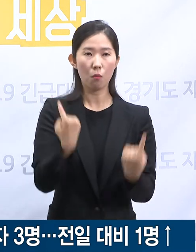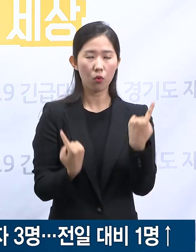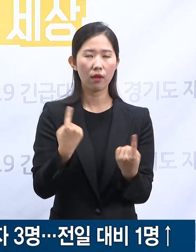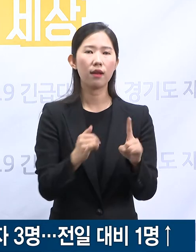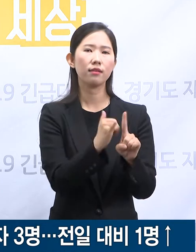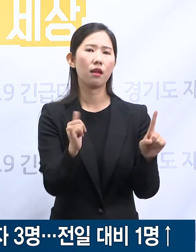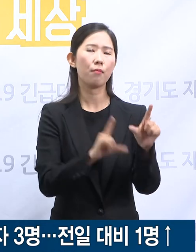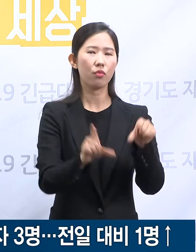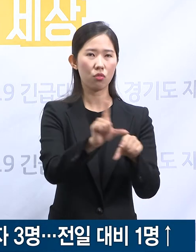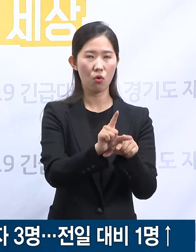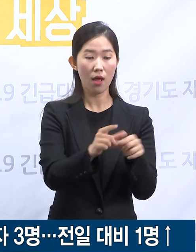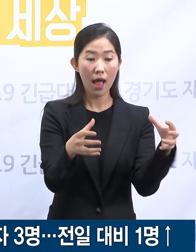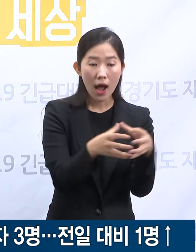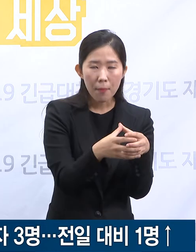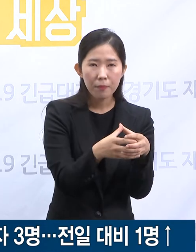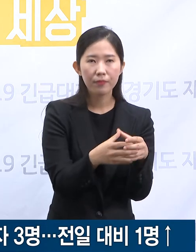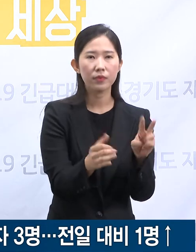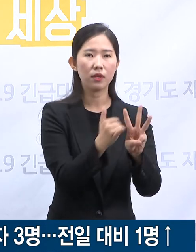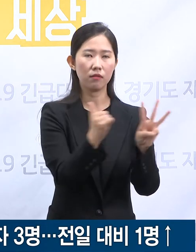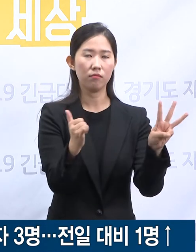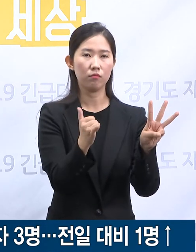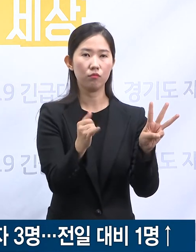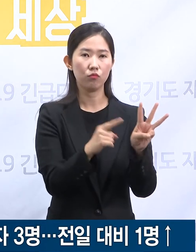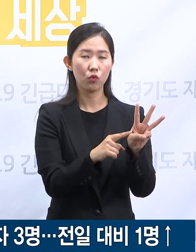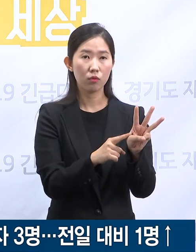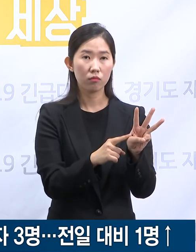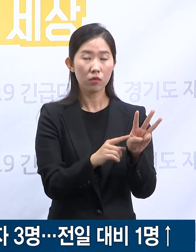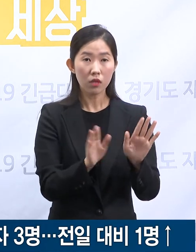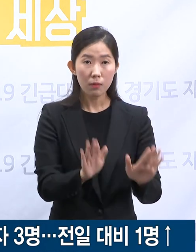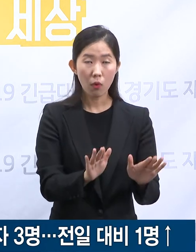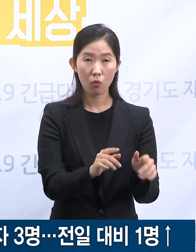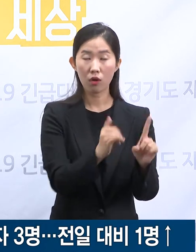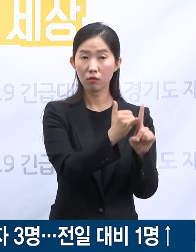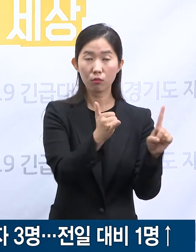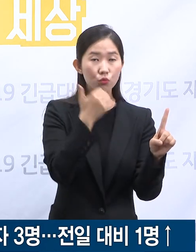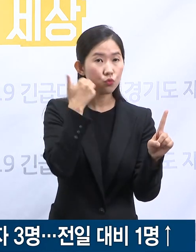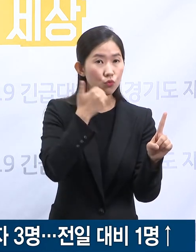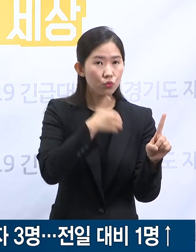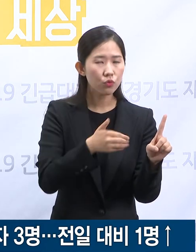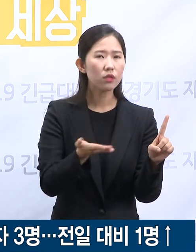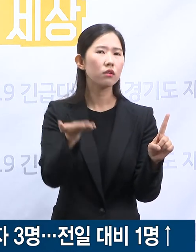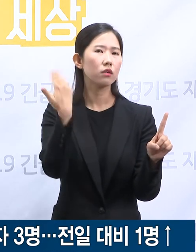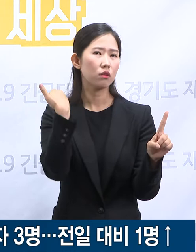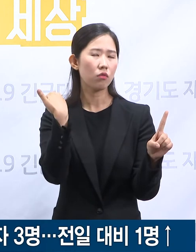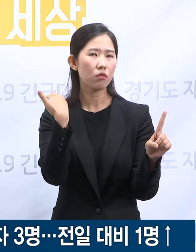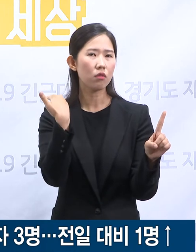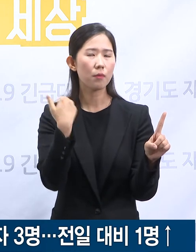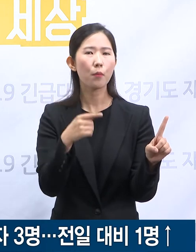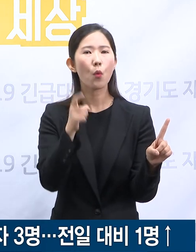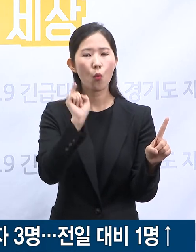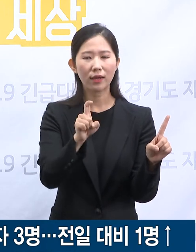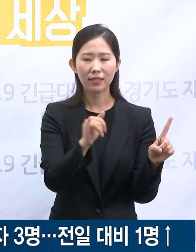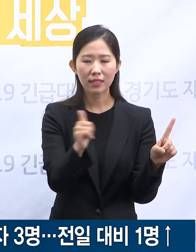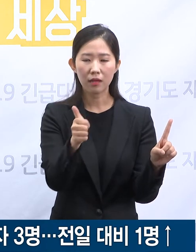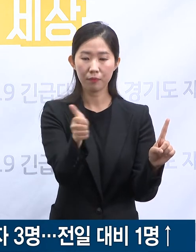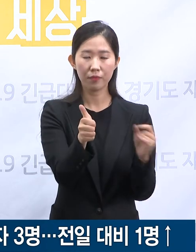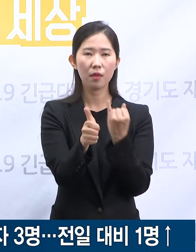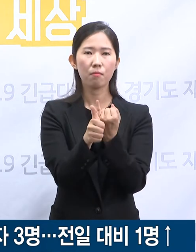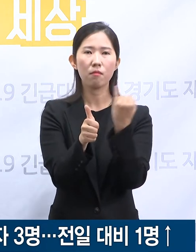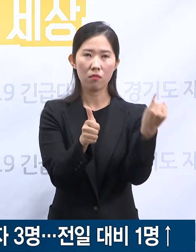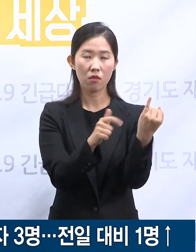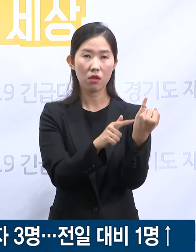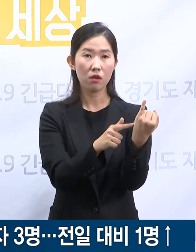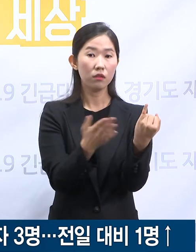증가한 총 3명입니다. 추가 확진된 사람은 기확진된 해당 사무실 일원의 배우자로서 지난 13일부터